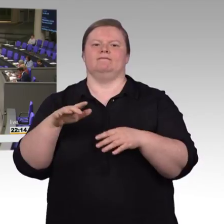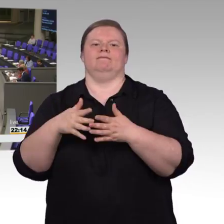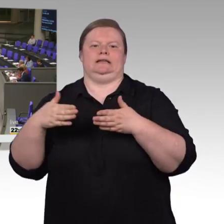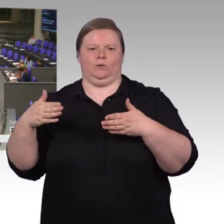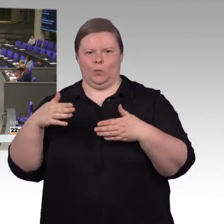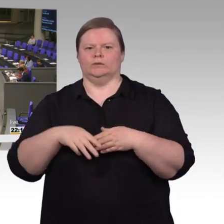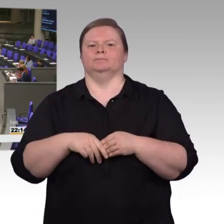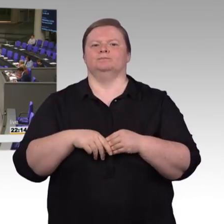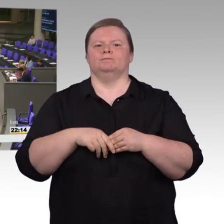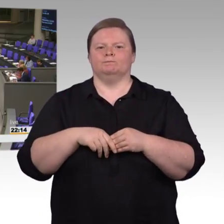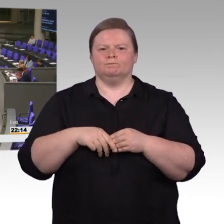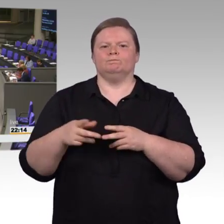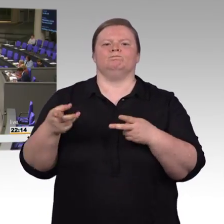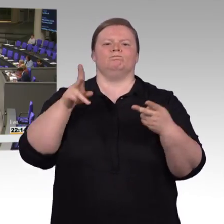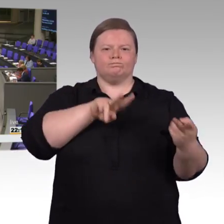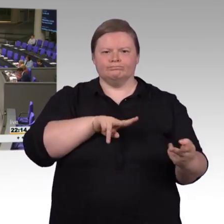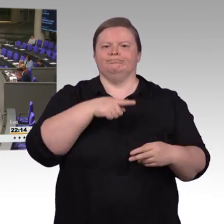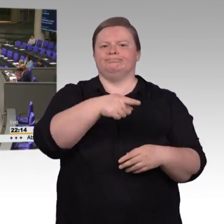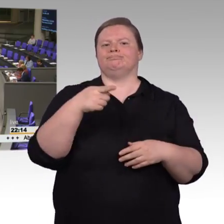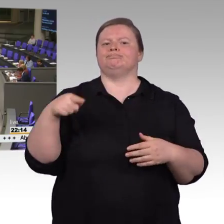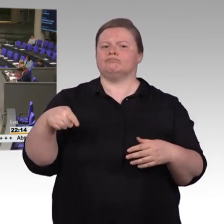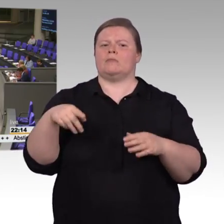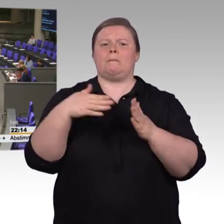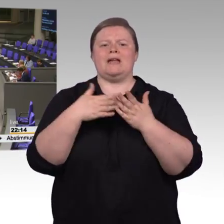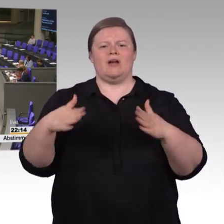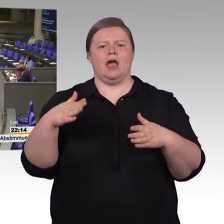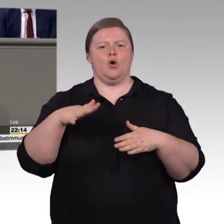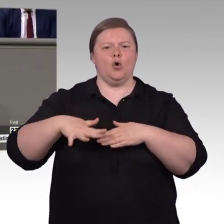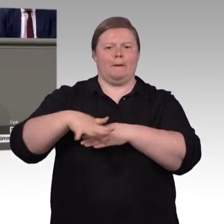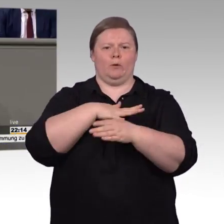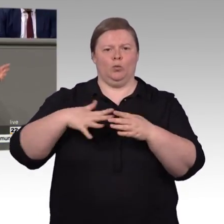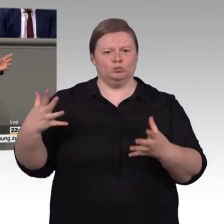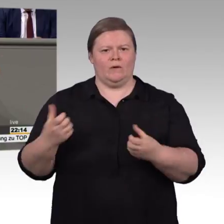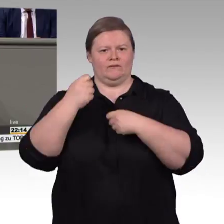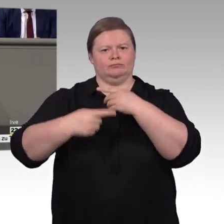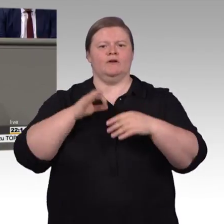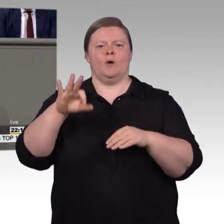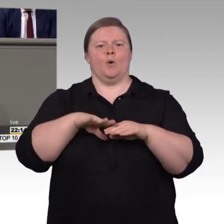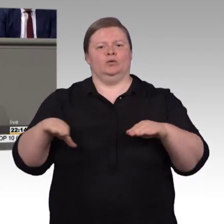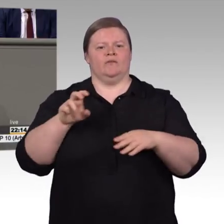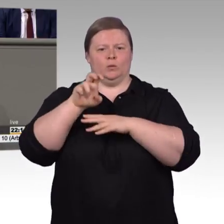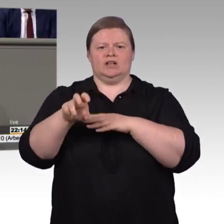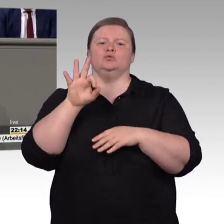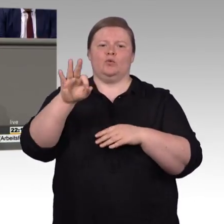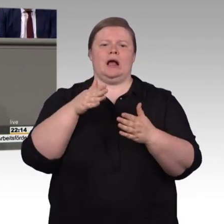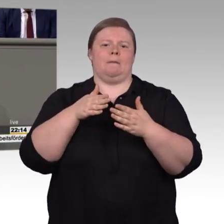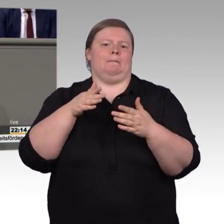Das wollen wir, und das ist für uns selbstverständlich. Lassen Sie uns gerne darüber reden, was man tun kann, um die Entwicklung